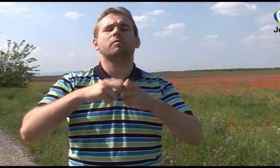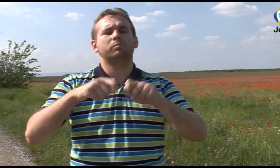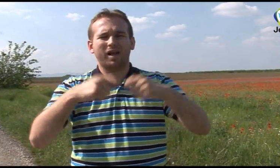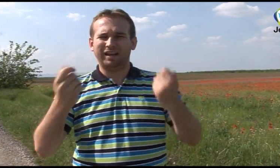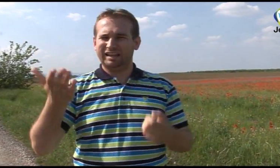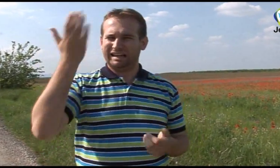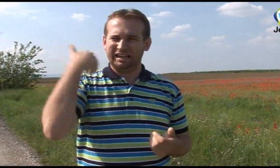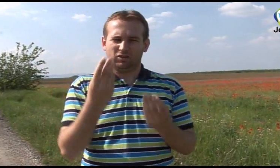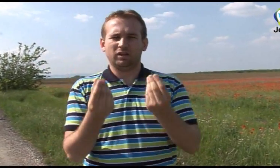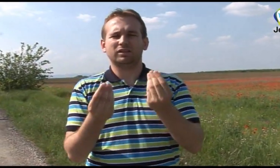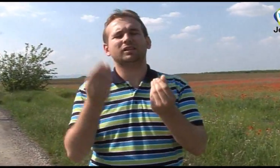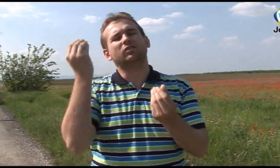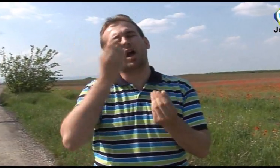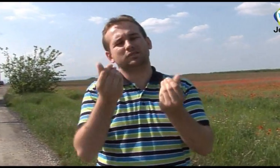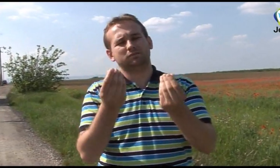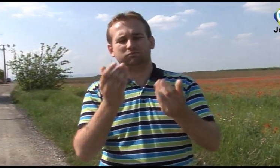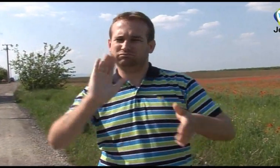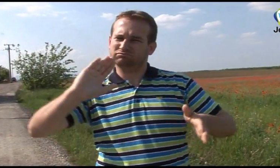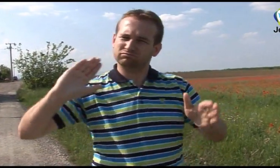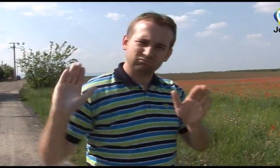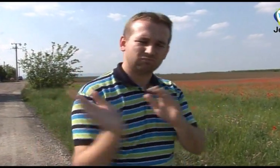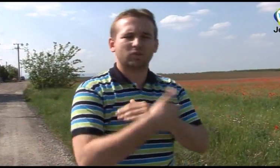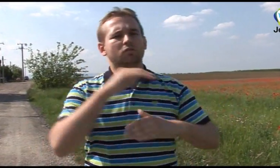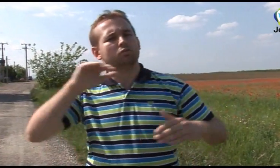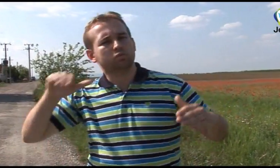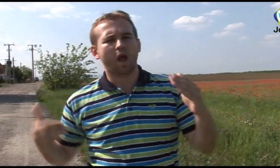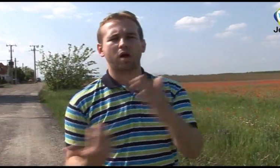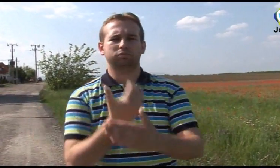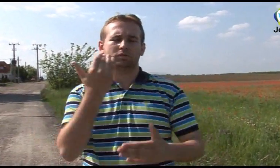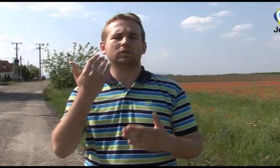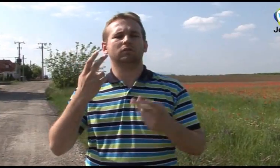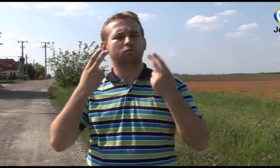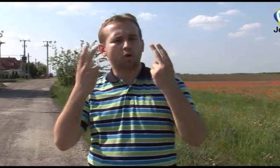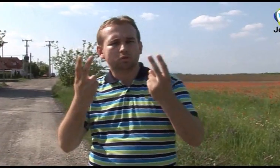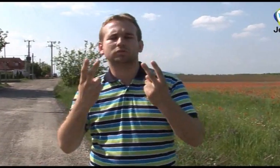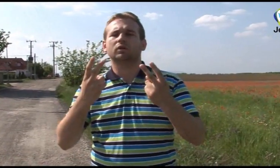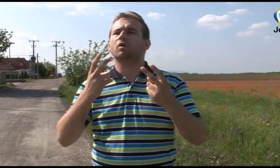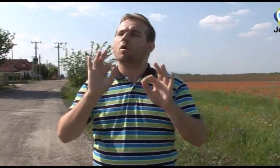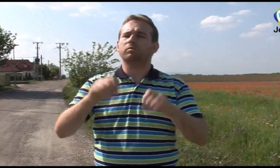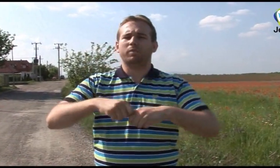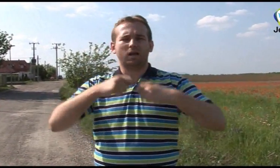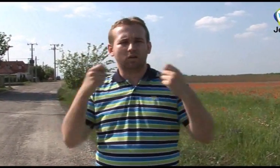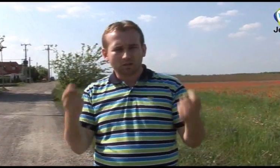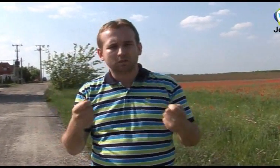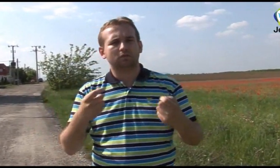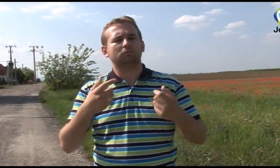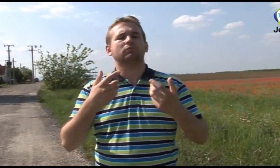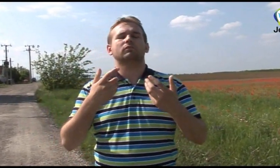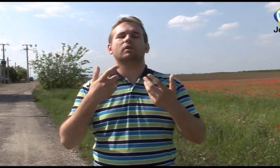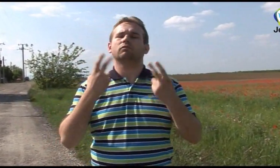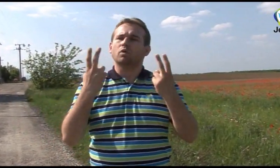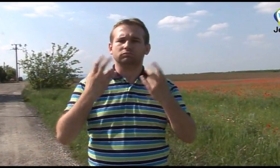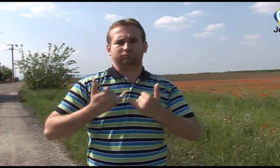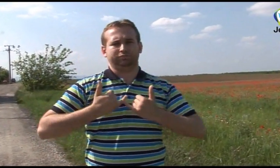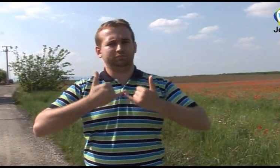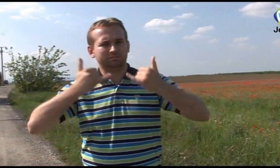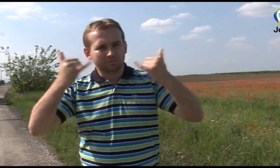lenne a siket felnőttek véleményét is figyelembe venni, és az azokból levont tanulságokat beépíteni a módszer kialakításánál. Mi az, ami